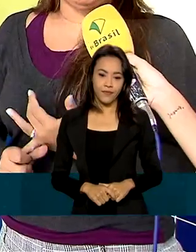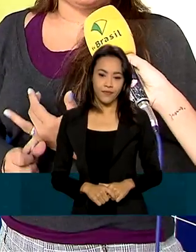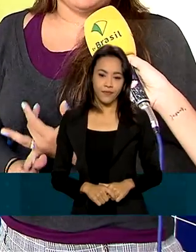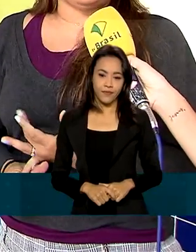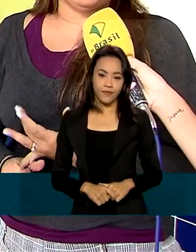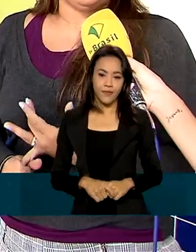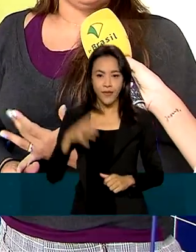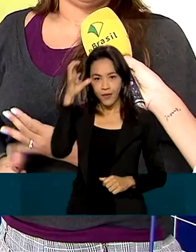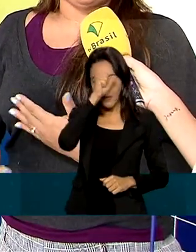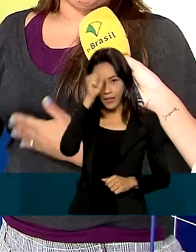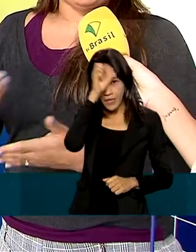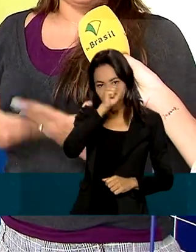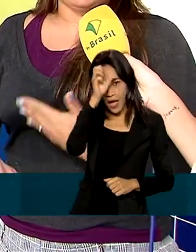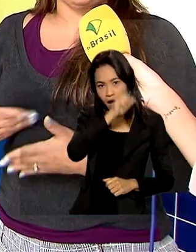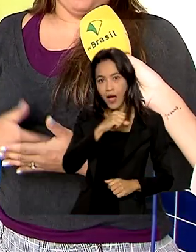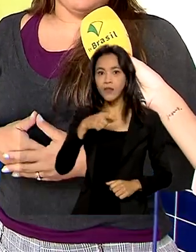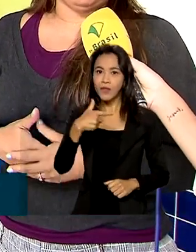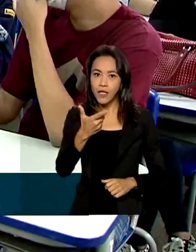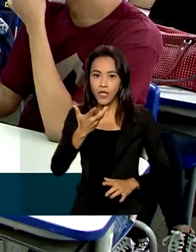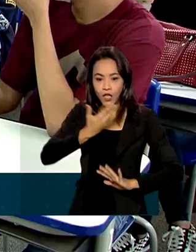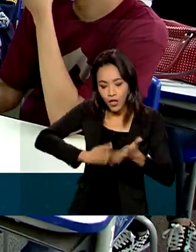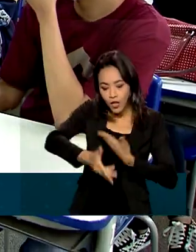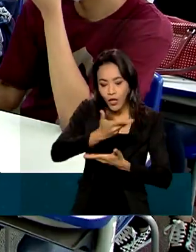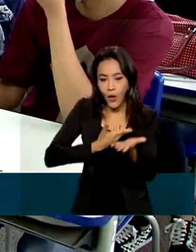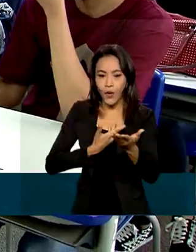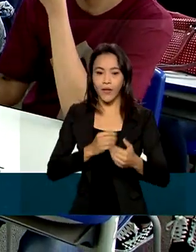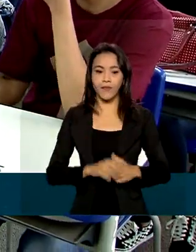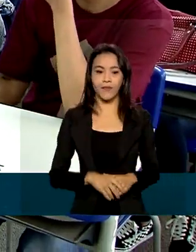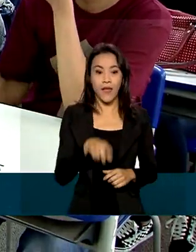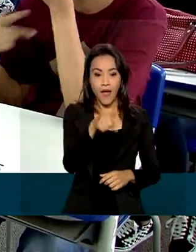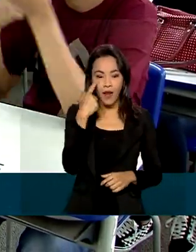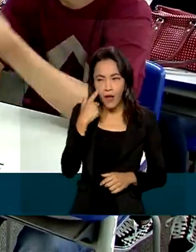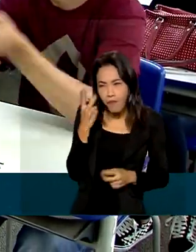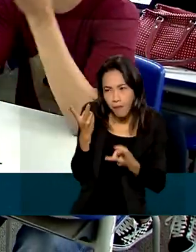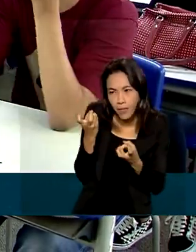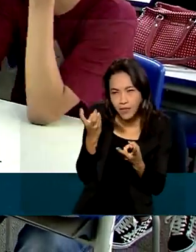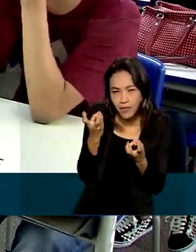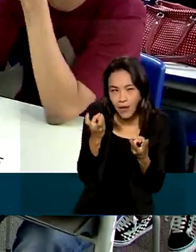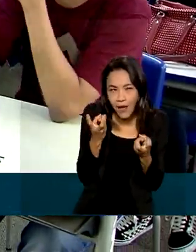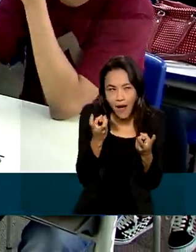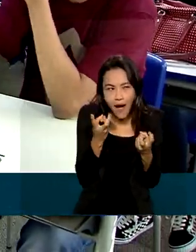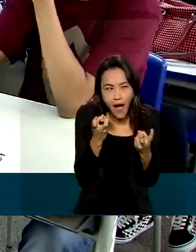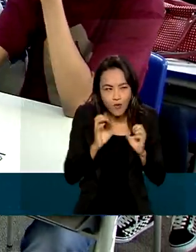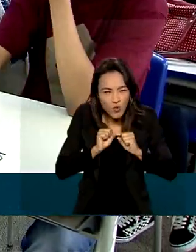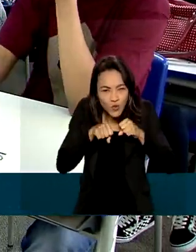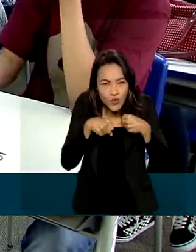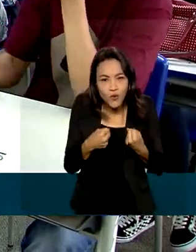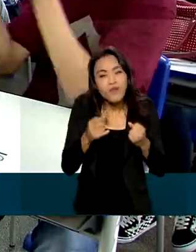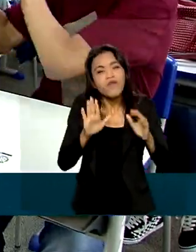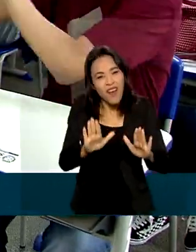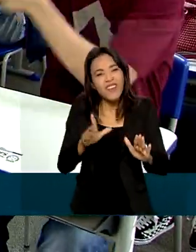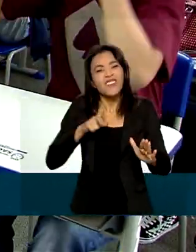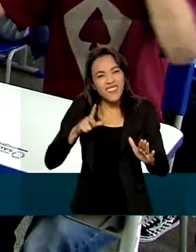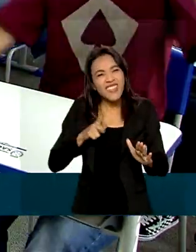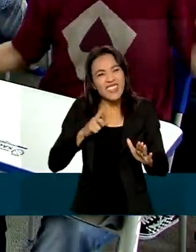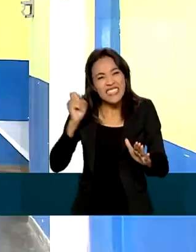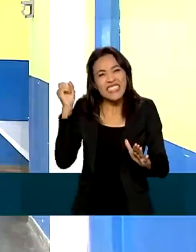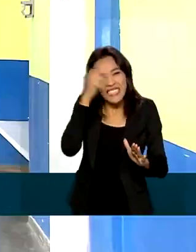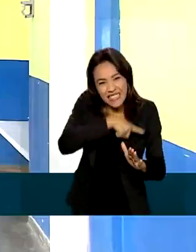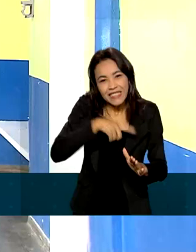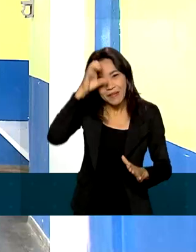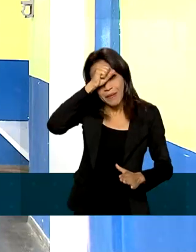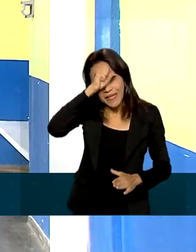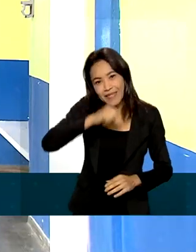tanto no aprendizado como nessa troca. A Tayra percebe o esforço, mas conta que ainda enfrenta dificuldade no aprendizado.